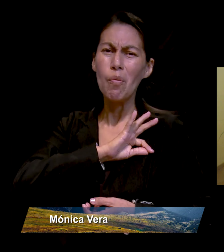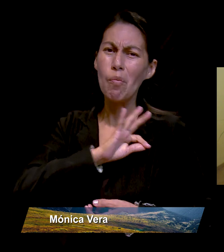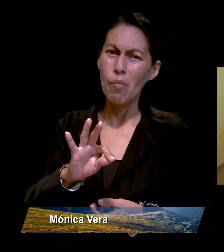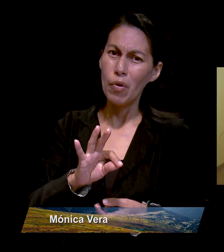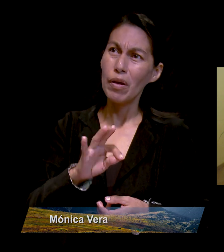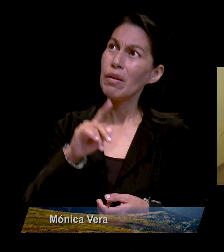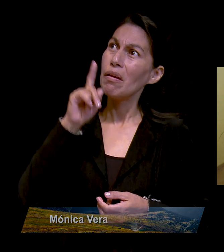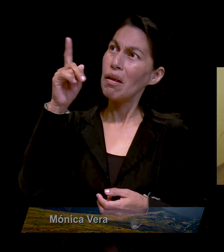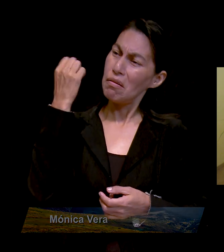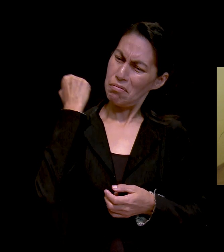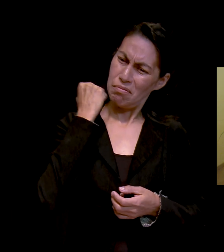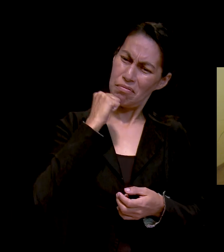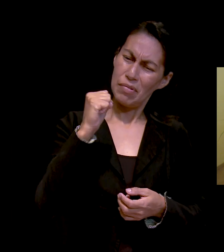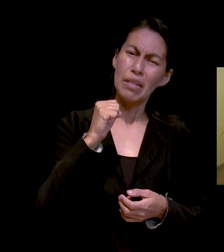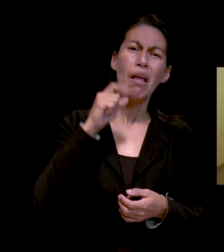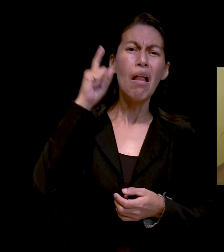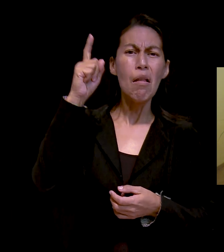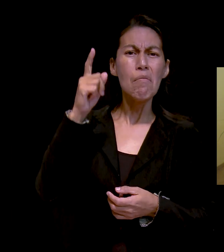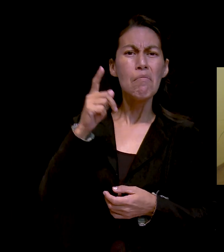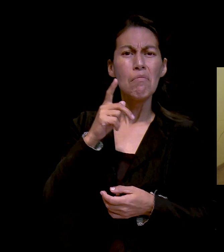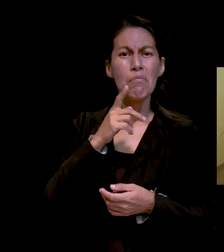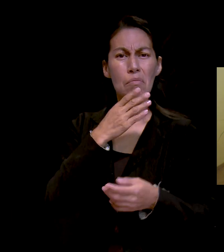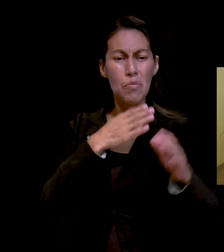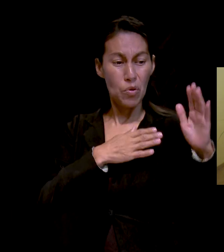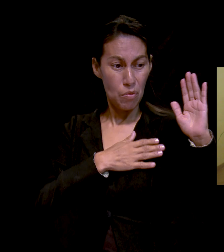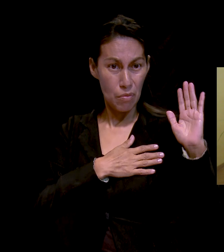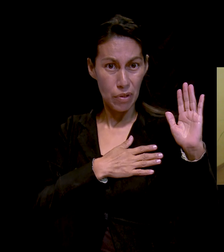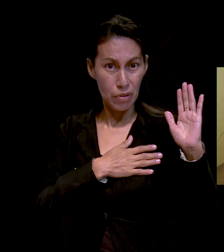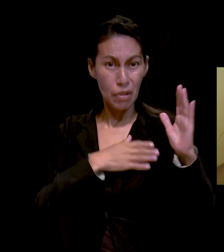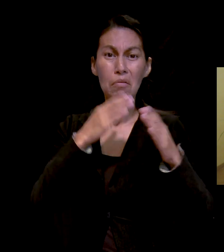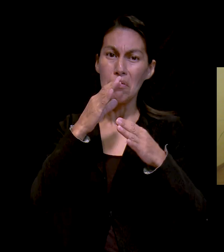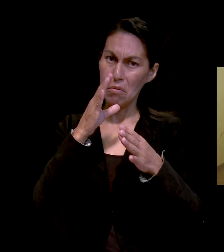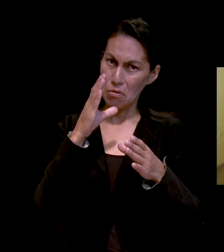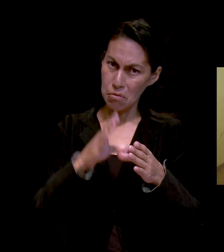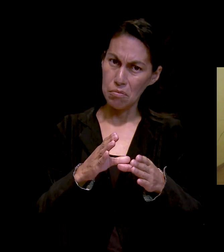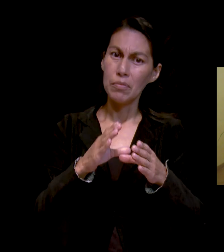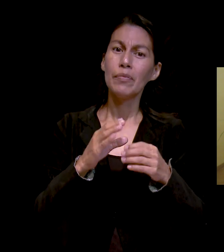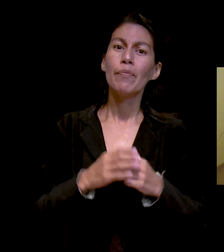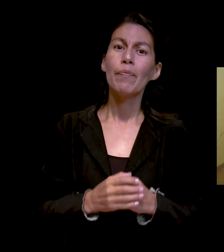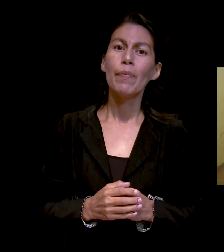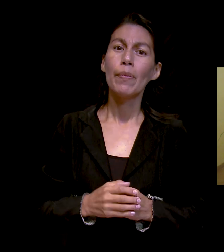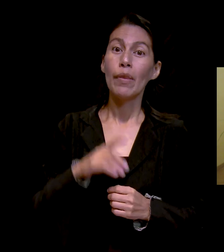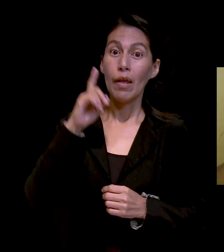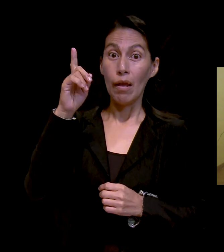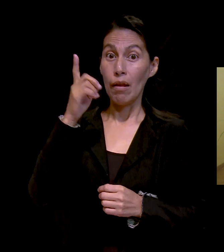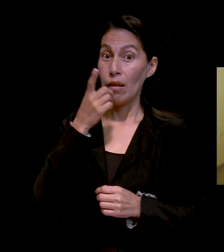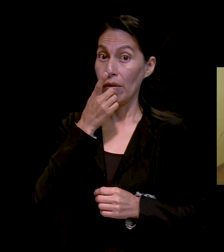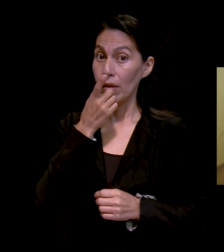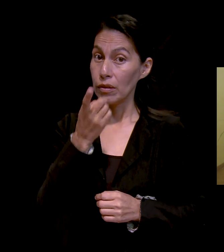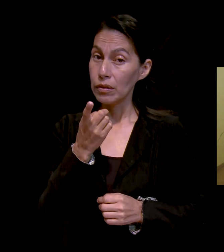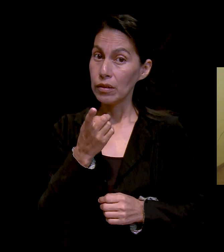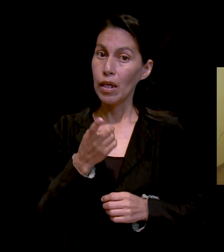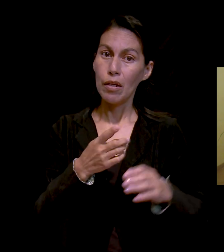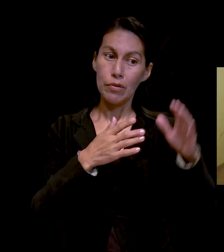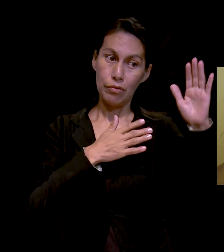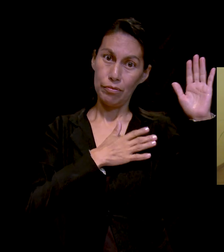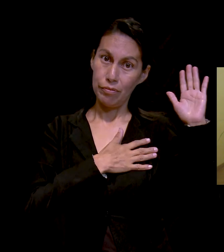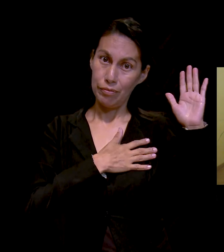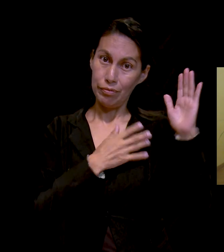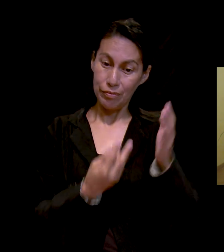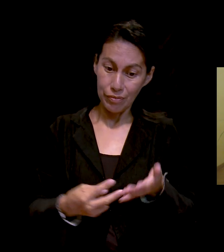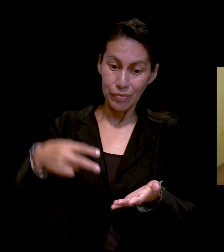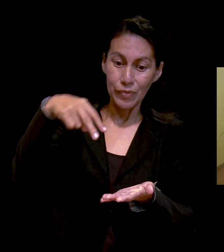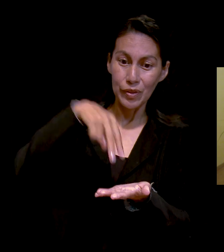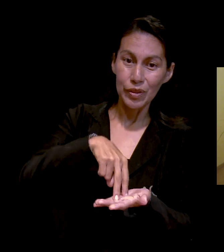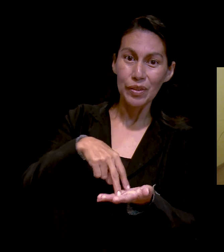es perfectamente capaz de cumplir su palabra que dice, yo soy la resurrección y la vida.